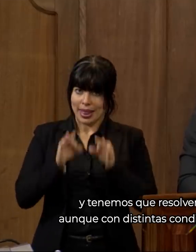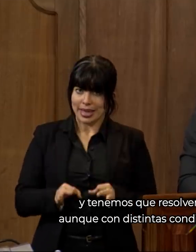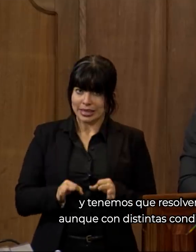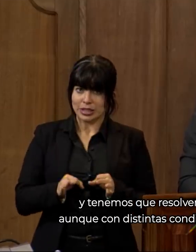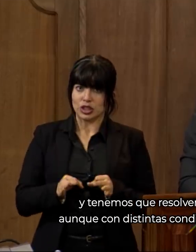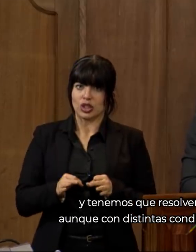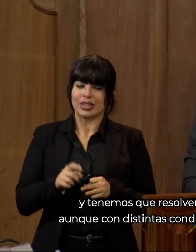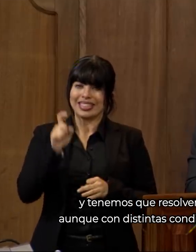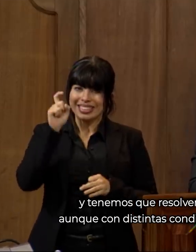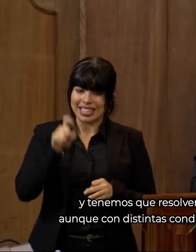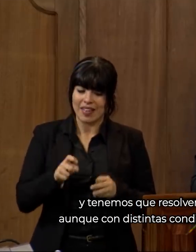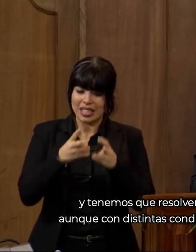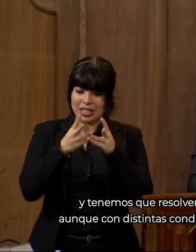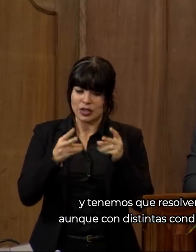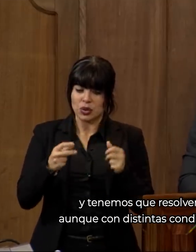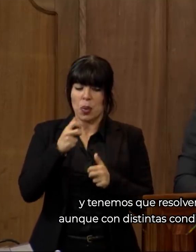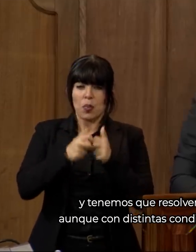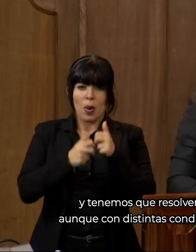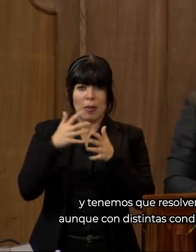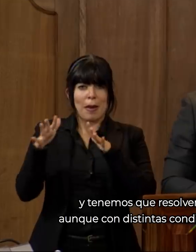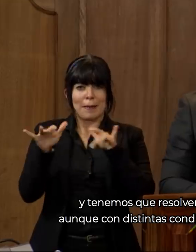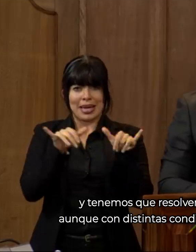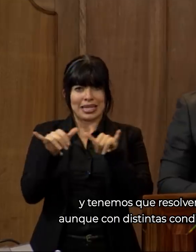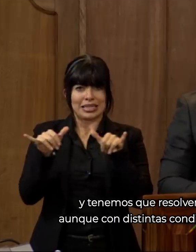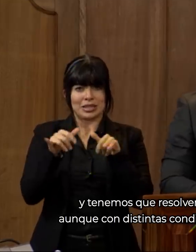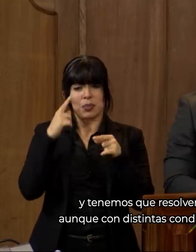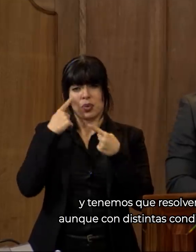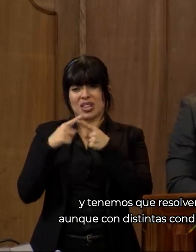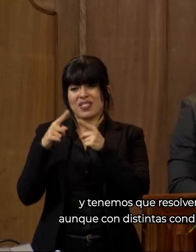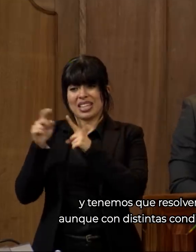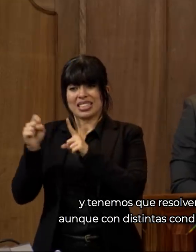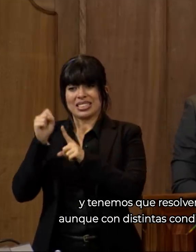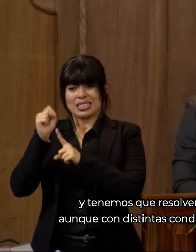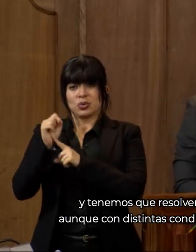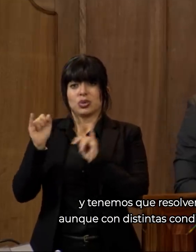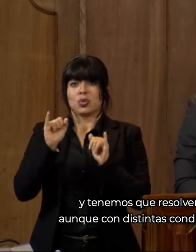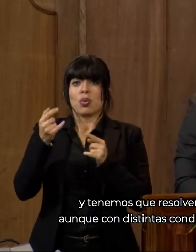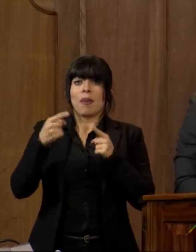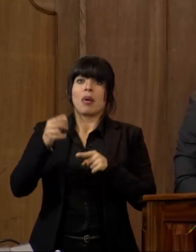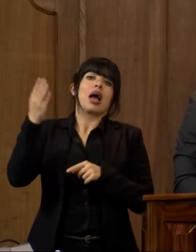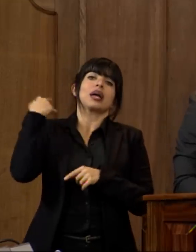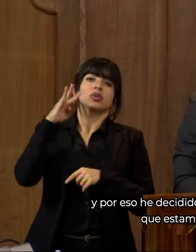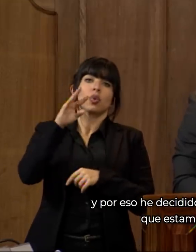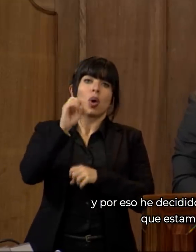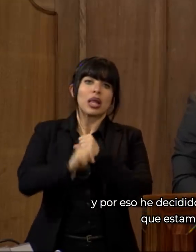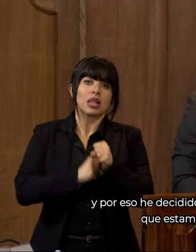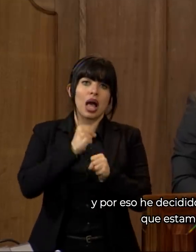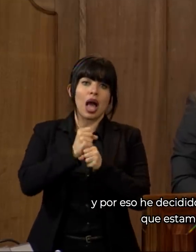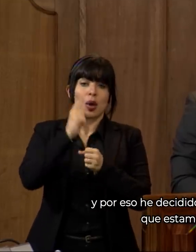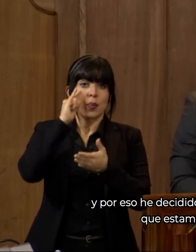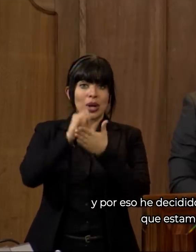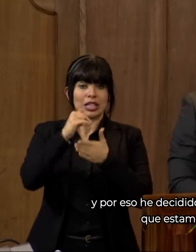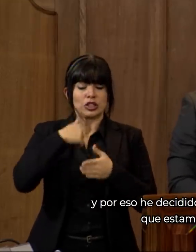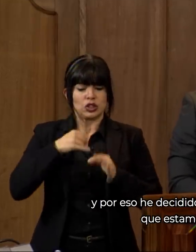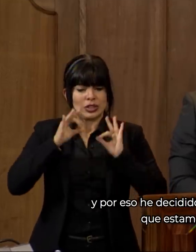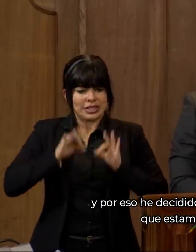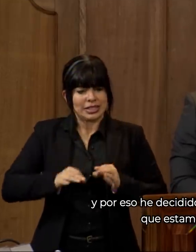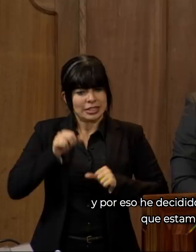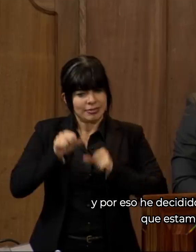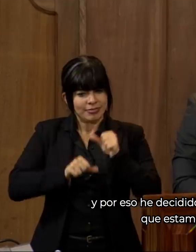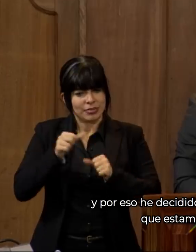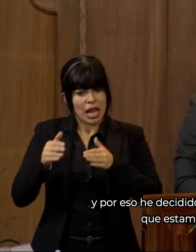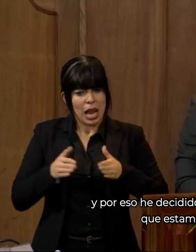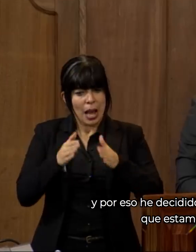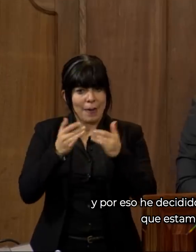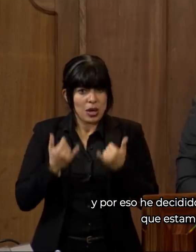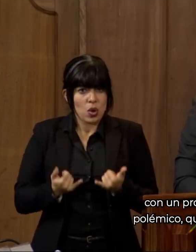Y tenemos que resolver un problema muy similar, aunque con distintas condiciones, que el de hace 40 años. Y por eso he decidido avanzar en la dirección